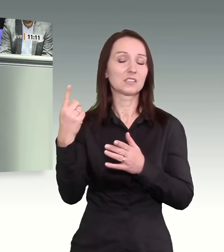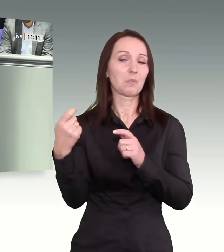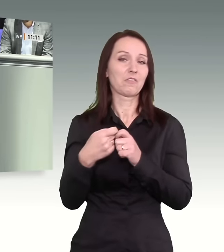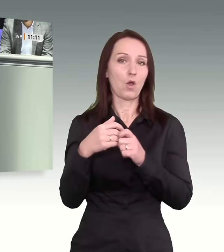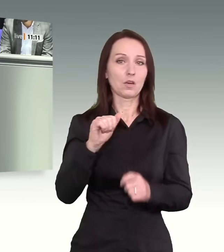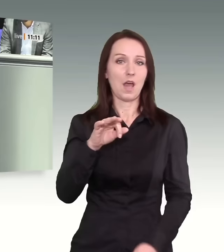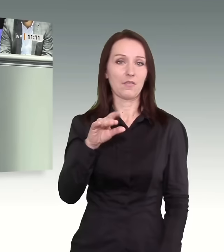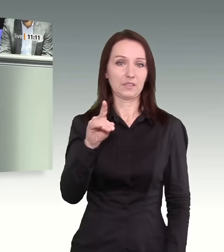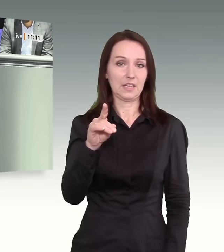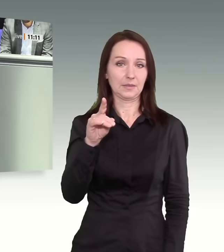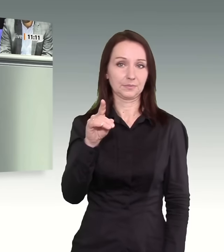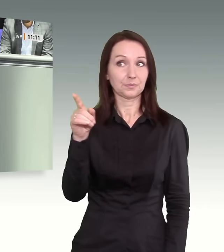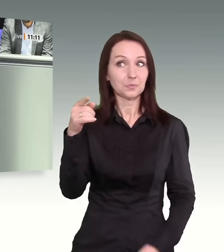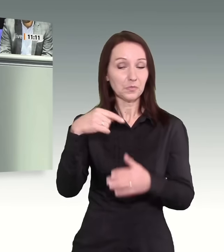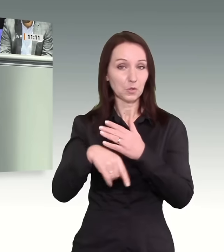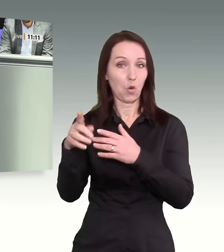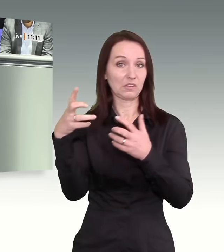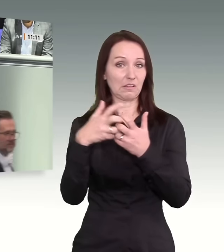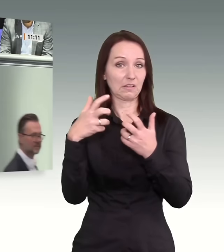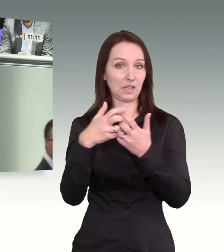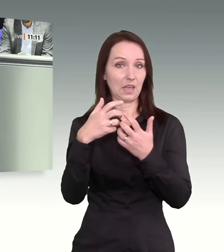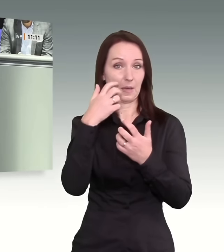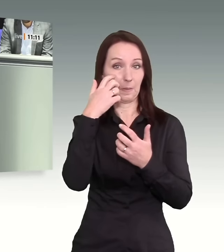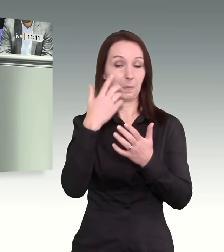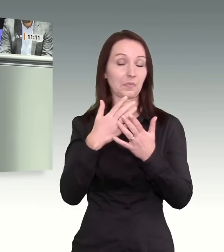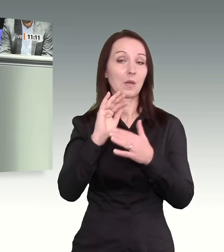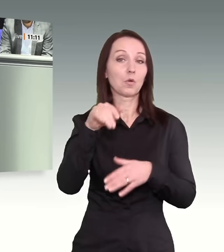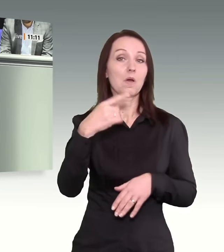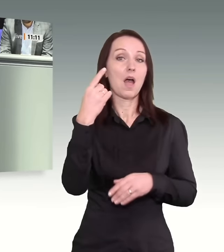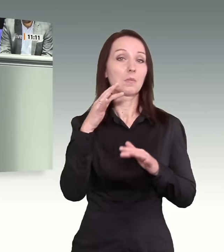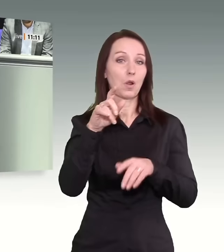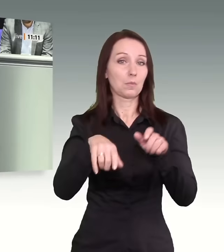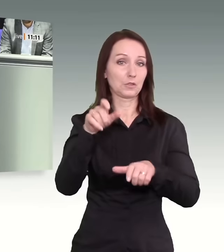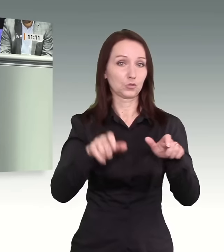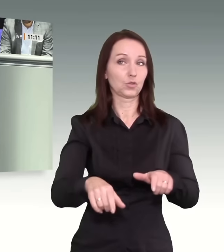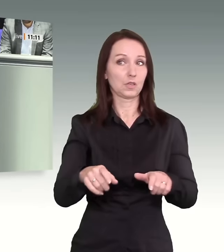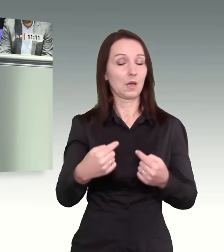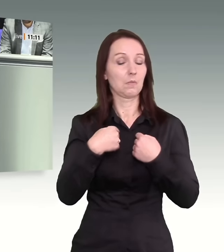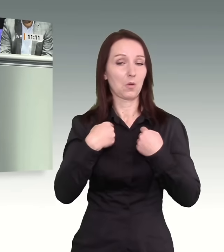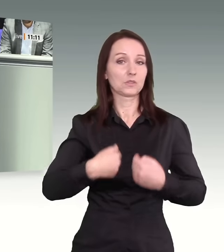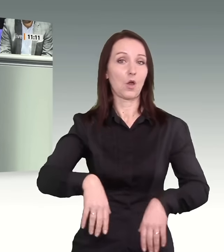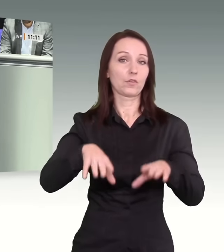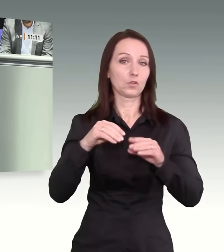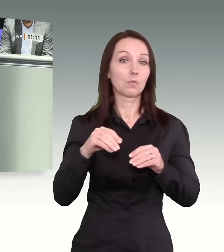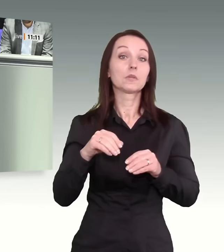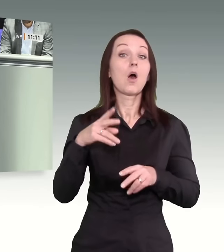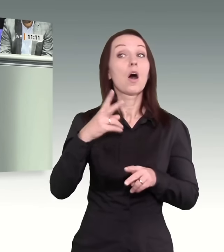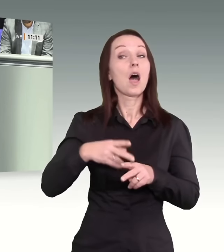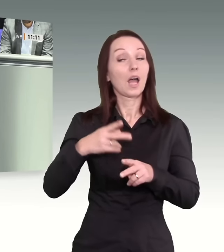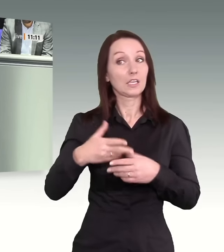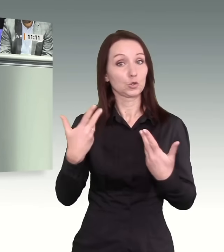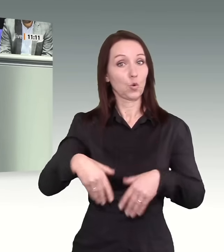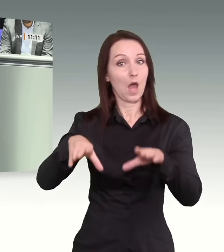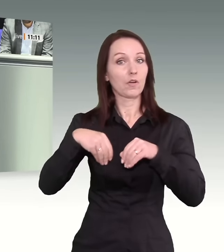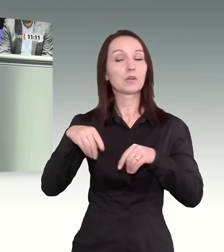wurden, richtigerweise. Und richtigerweise auch so aufgenommen wurden, dass sie direkt Zugang zum Arbeitsmarkt haben,